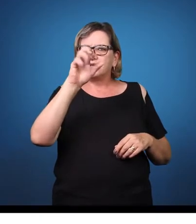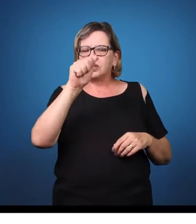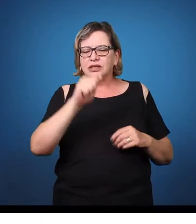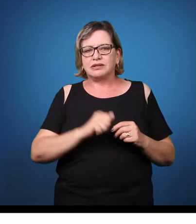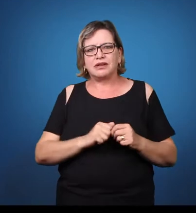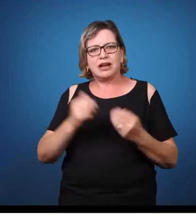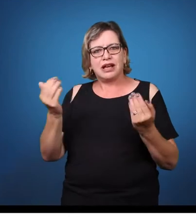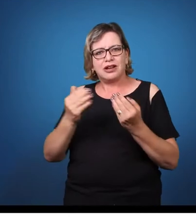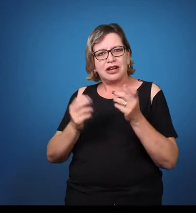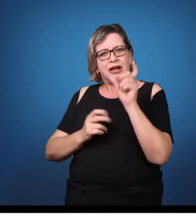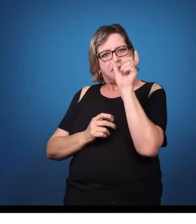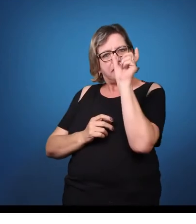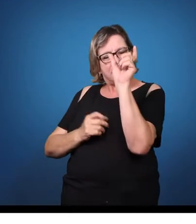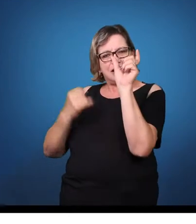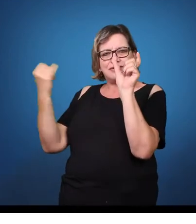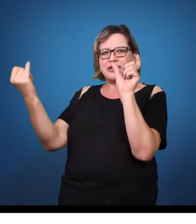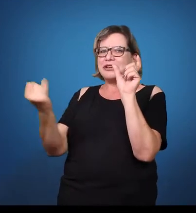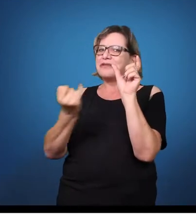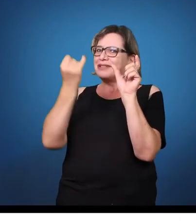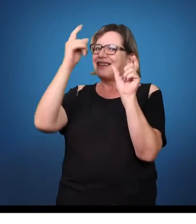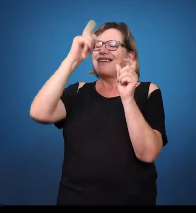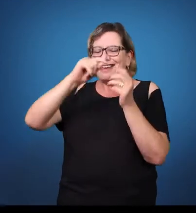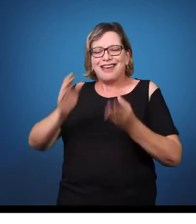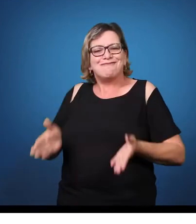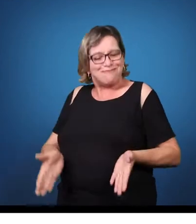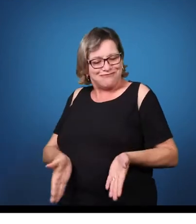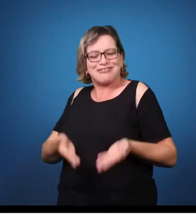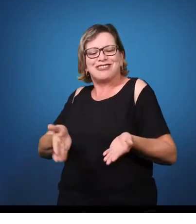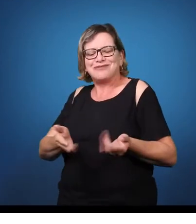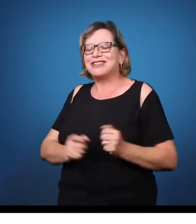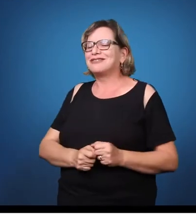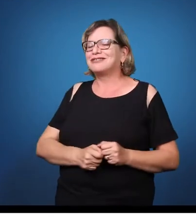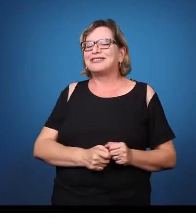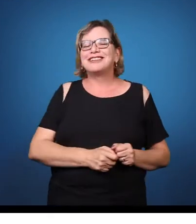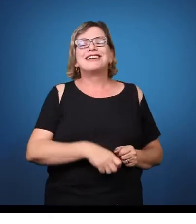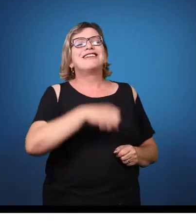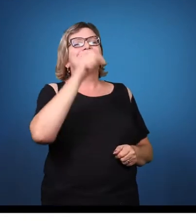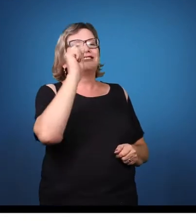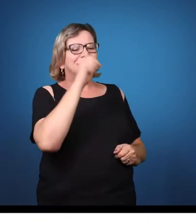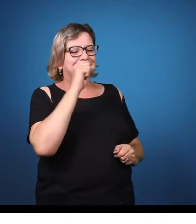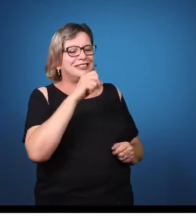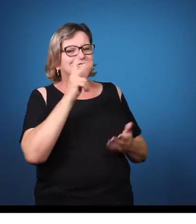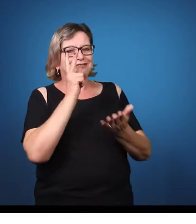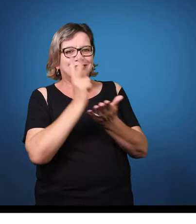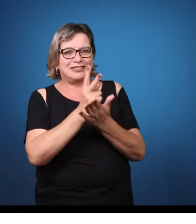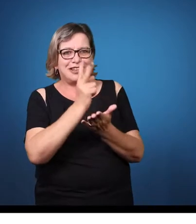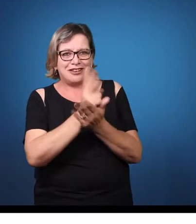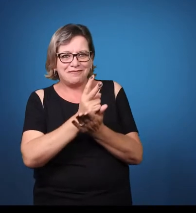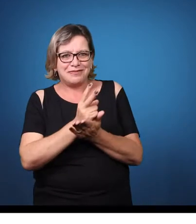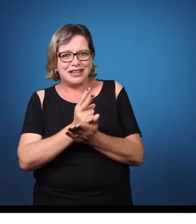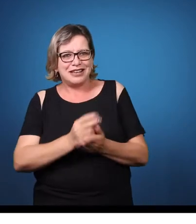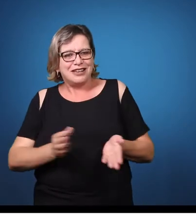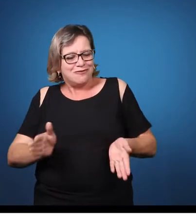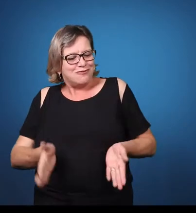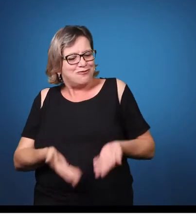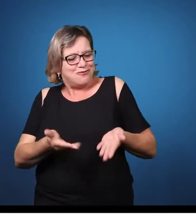intervenção precoce. Estimulação. Independente se é uma síndrome, se é um transtorno,